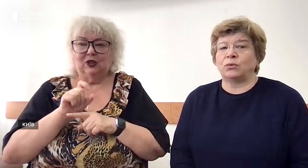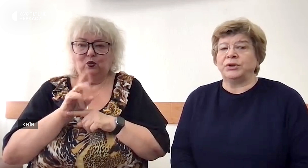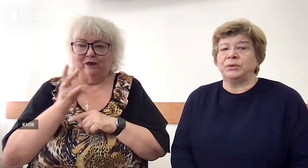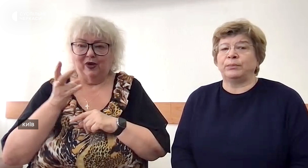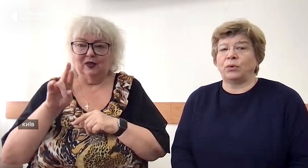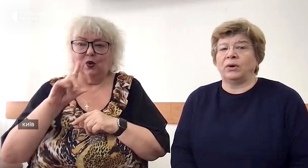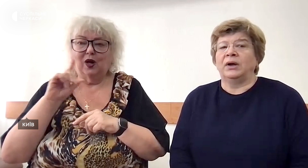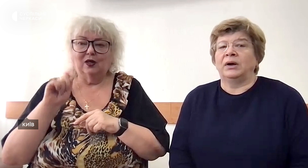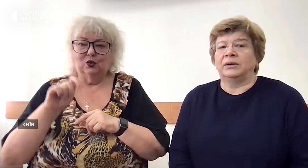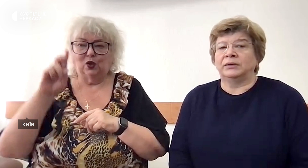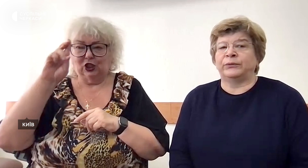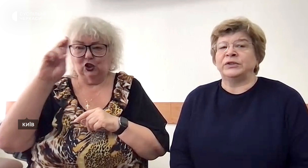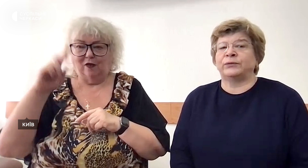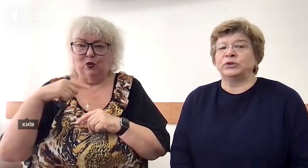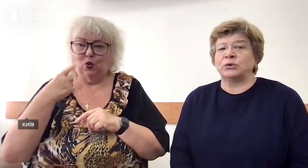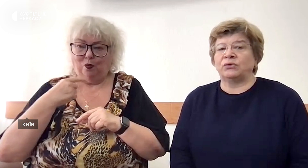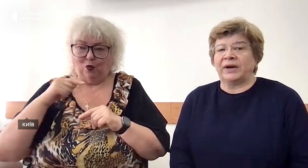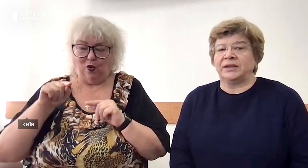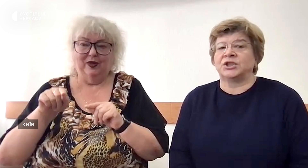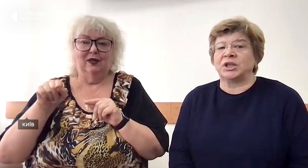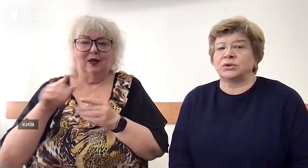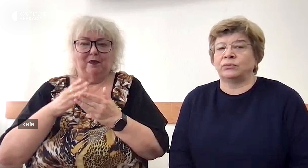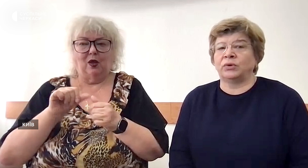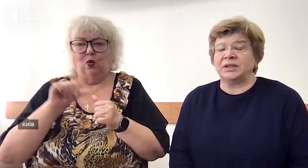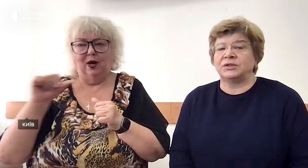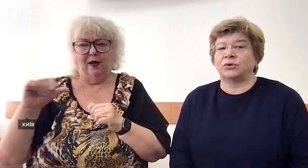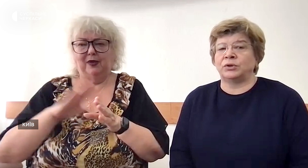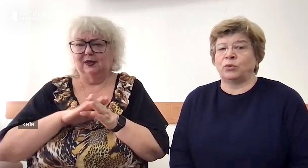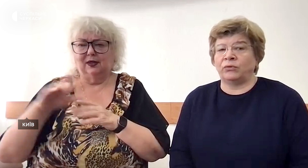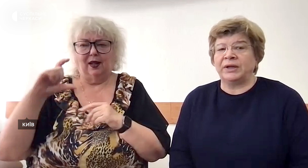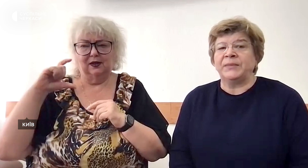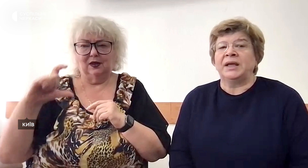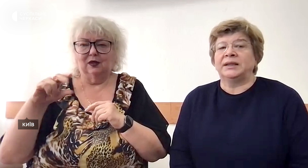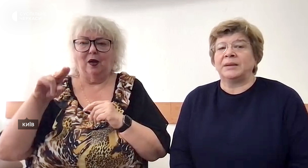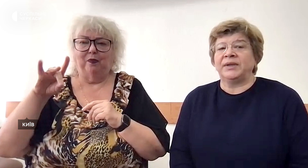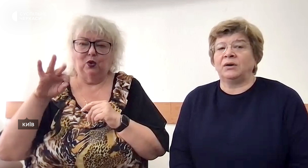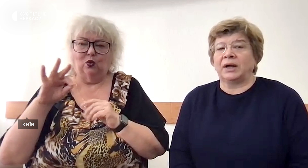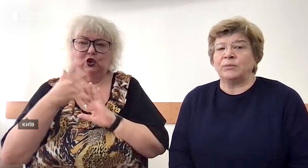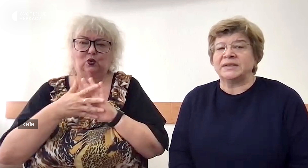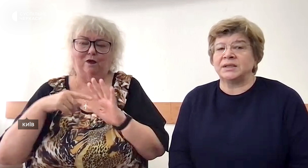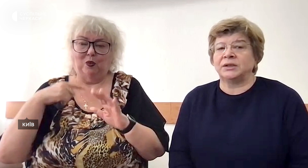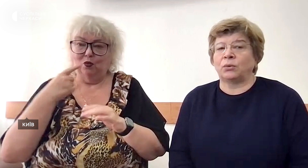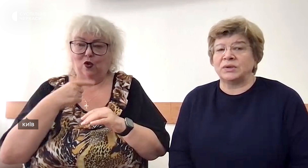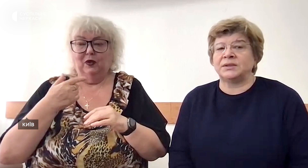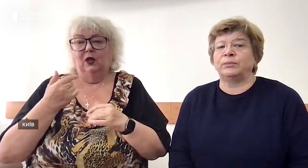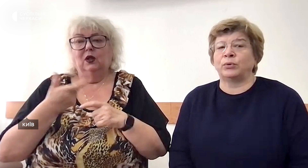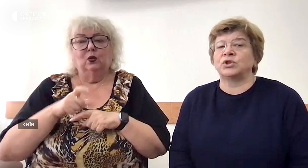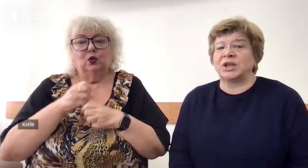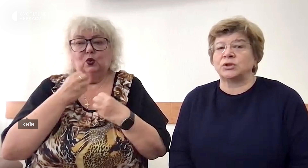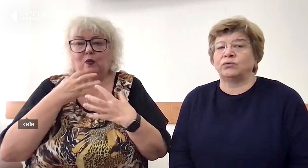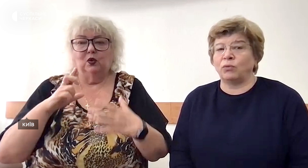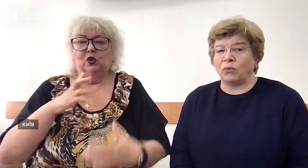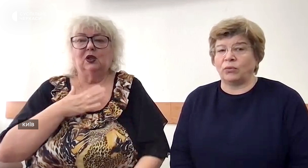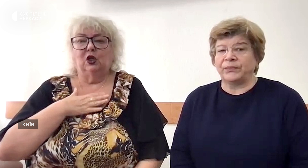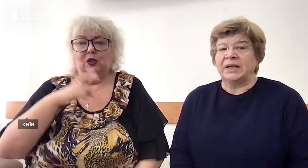останньому законі про функціонування жестової української мови, і там є окремо цілий розділ